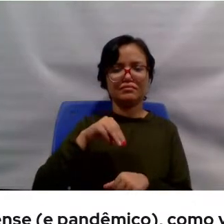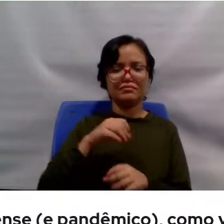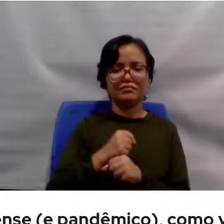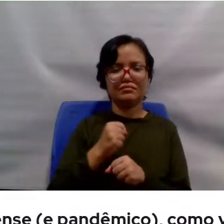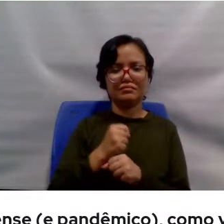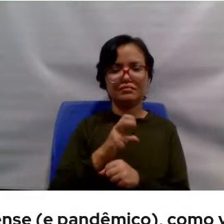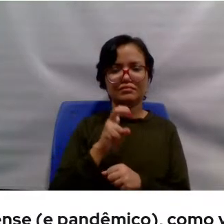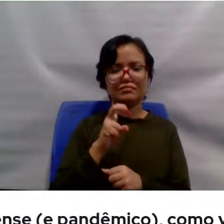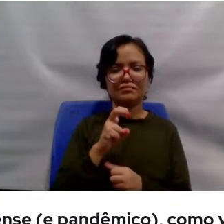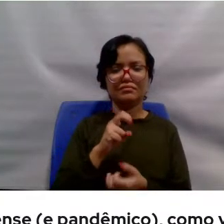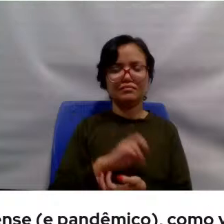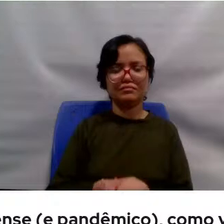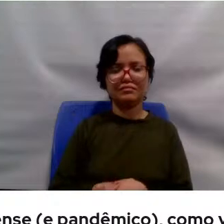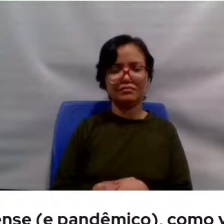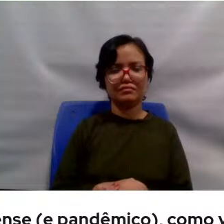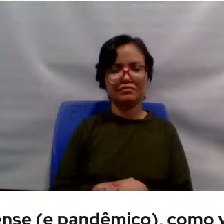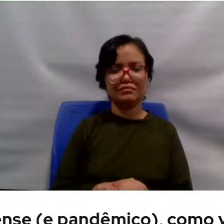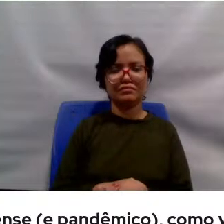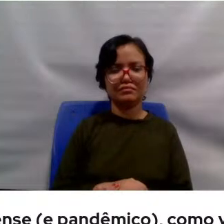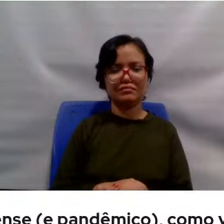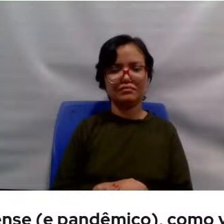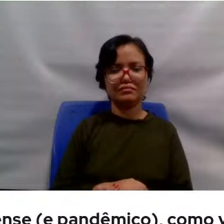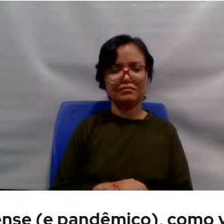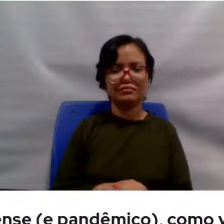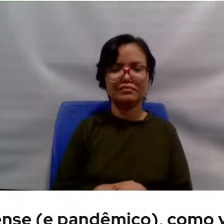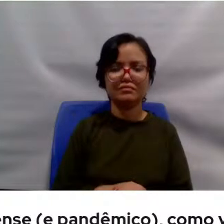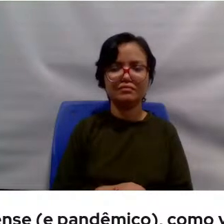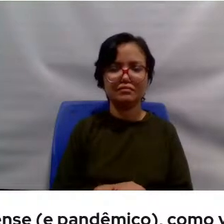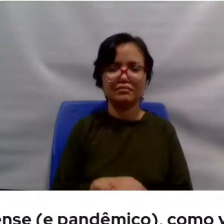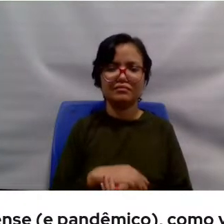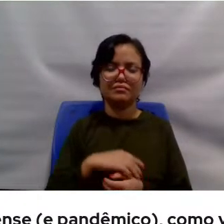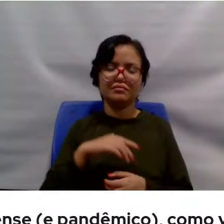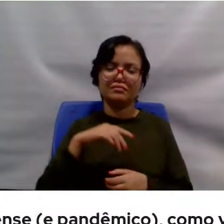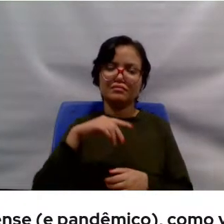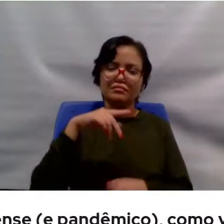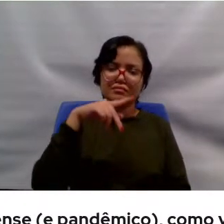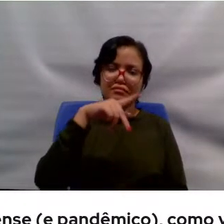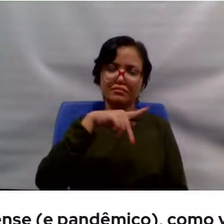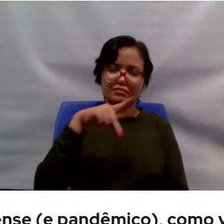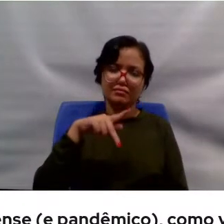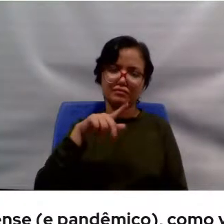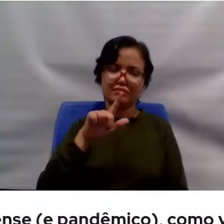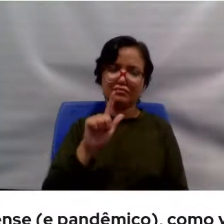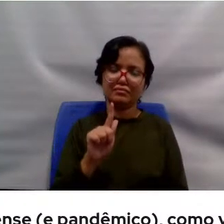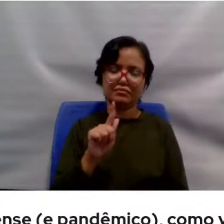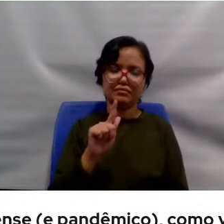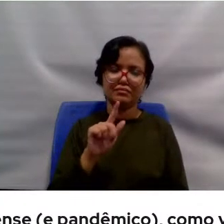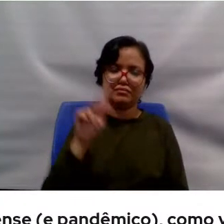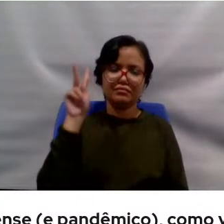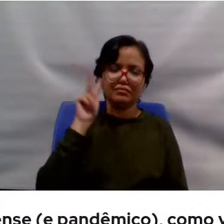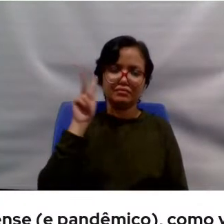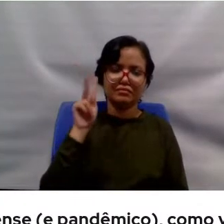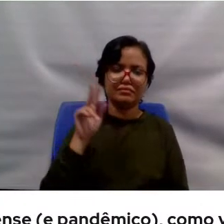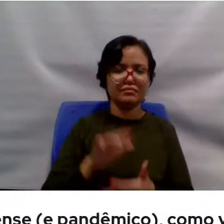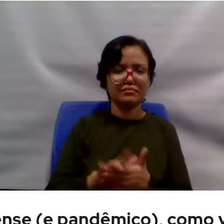Programa de Pós-Graduação em História da UFPA e que eu ajudei a construir, a fazer o programa.